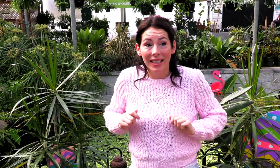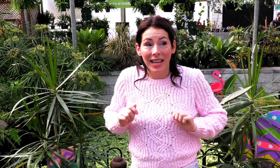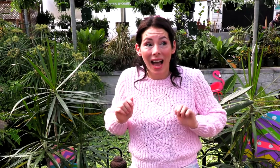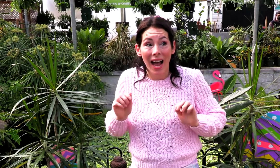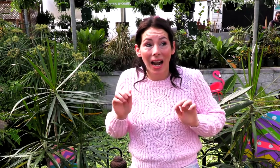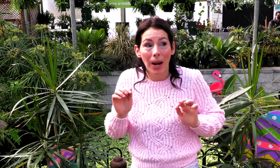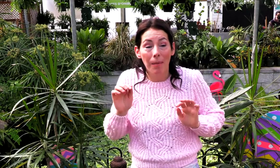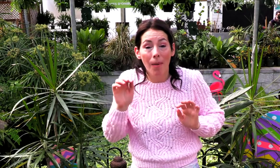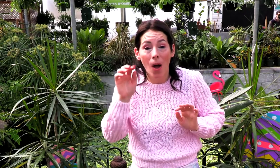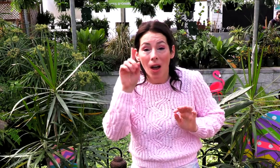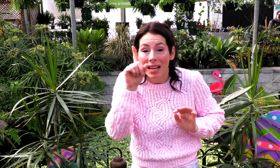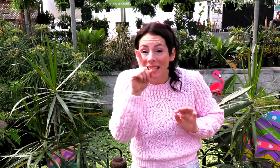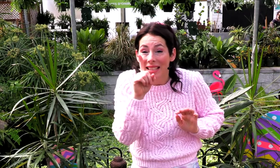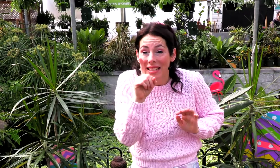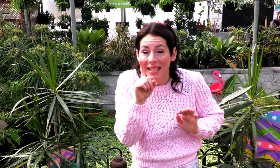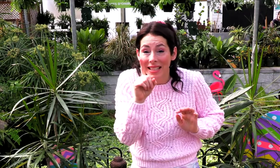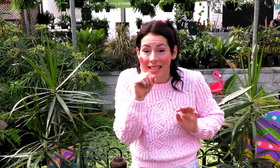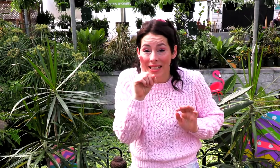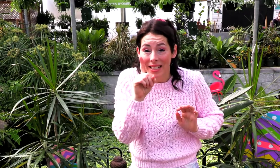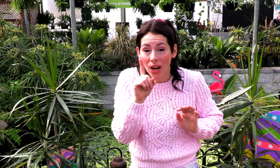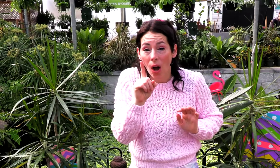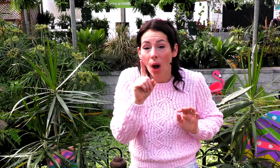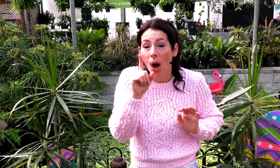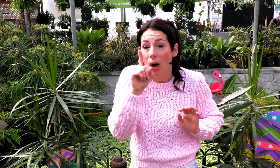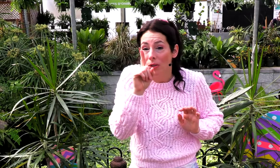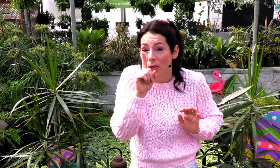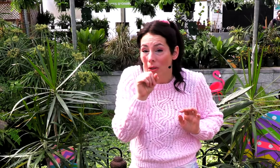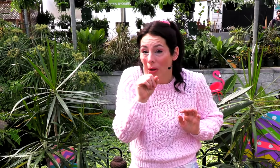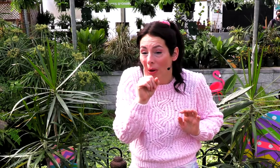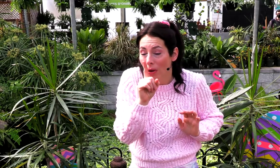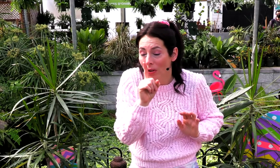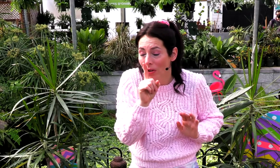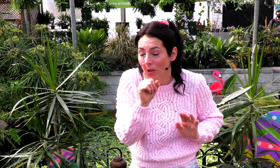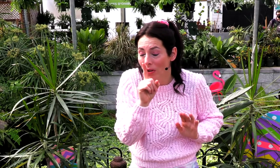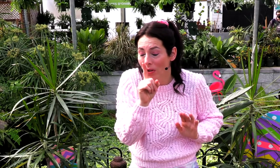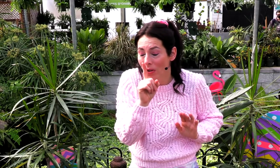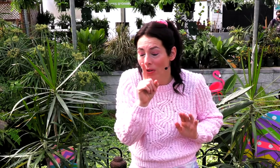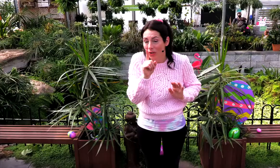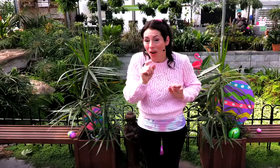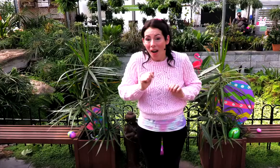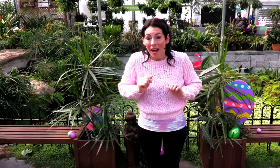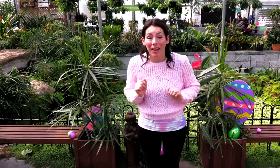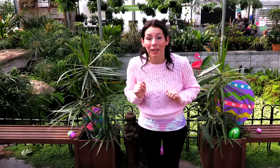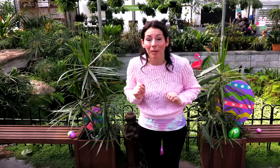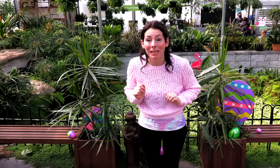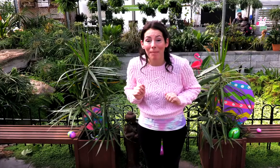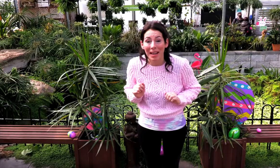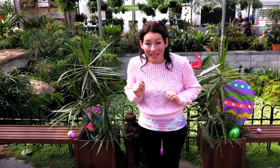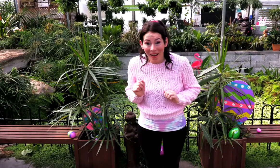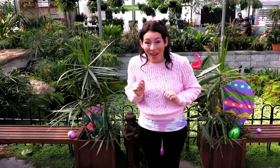calme et silencieux. Réveille-toi, petit lapin, saute!